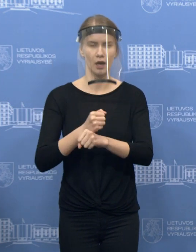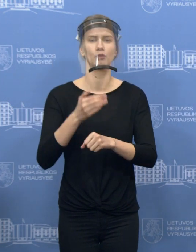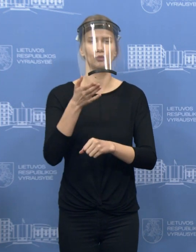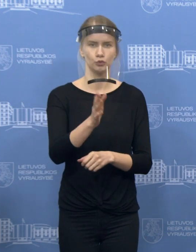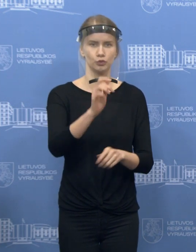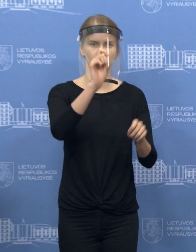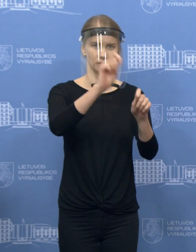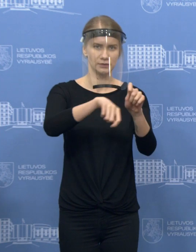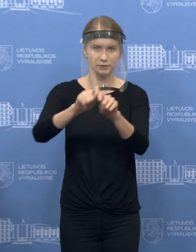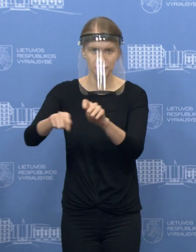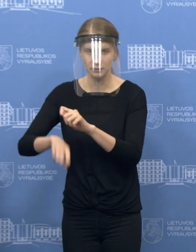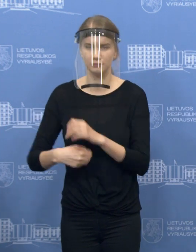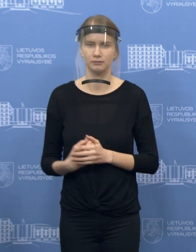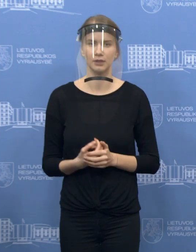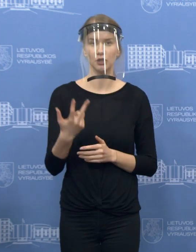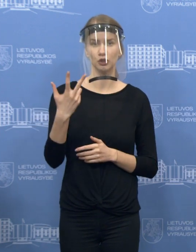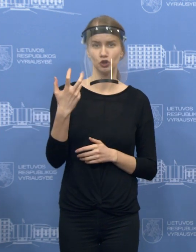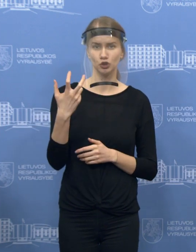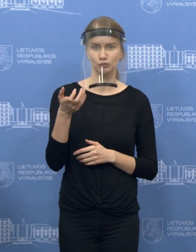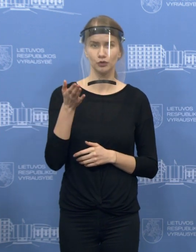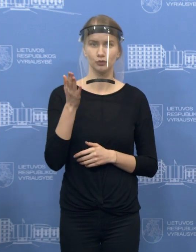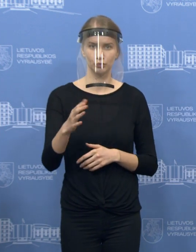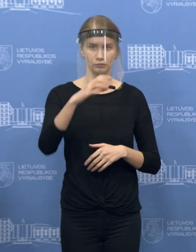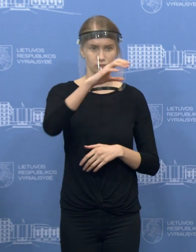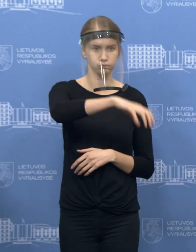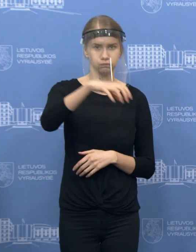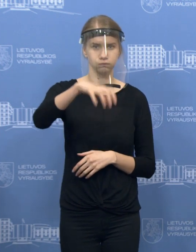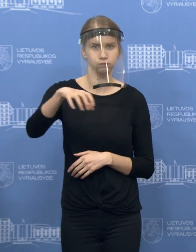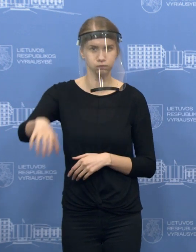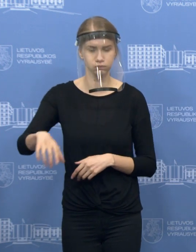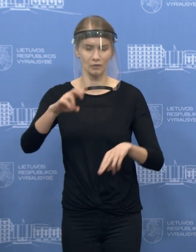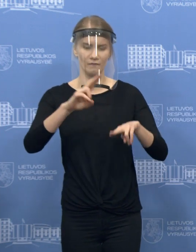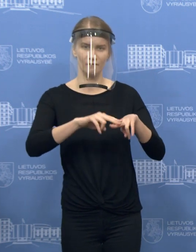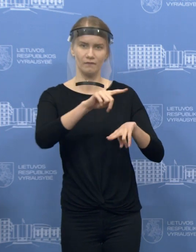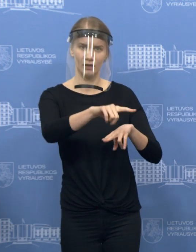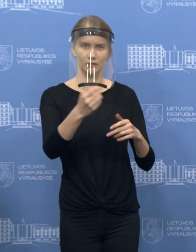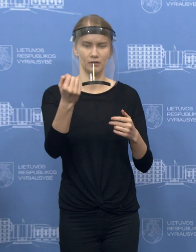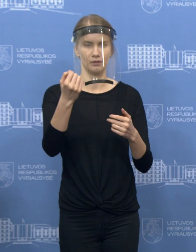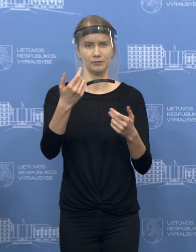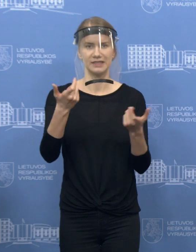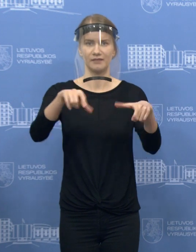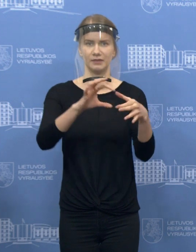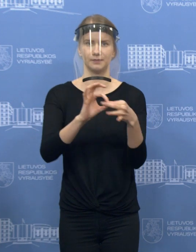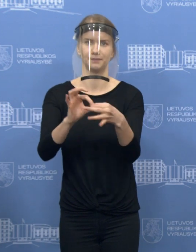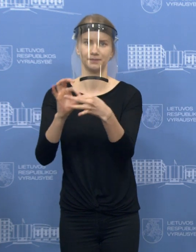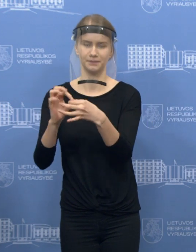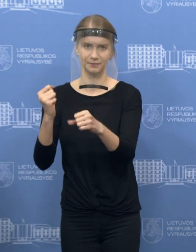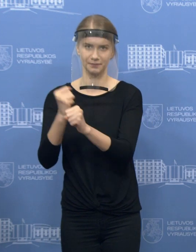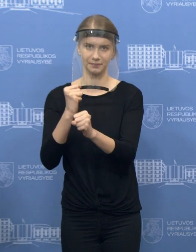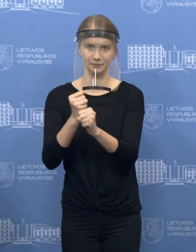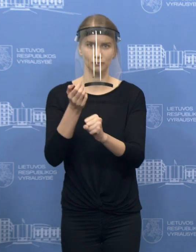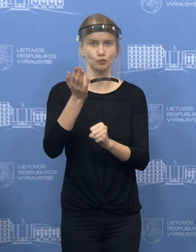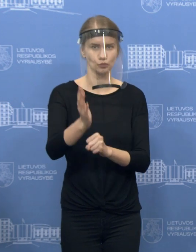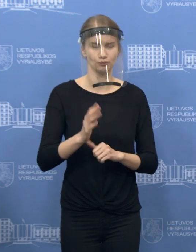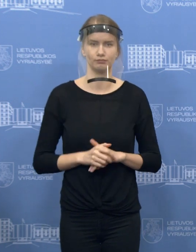patrūlių postų bus įrinkta bendradarbiaujant su savivaldybėmis. Taip pat